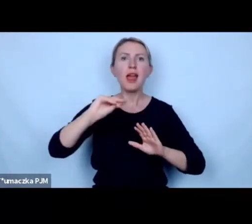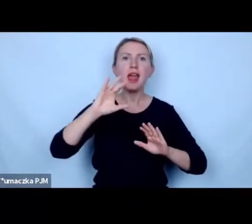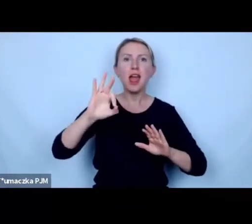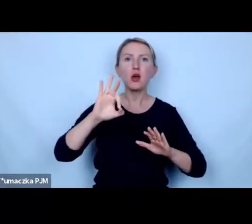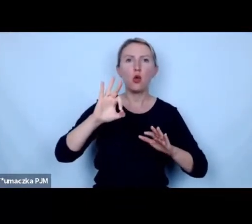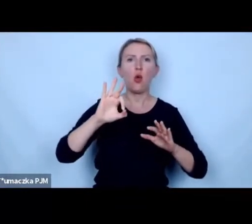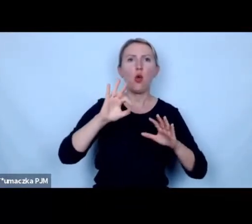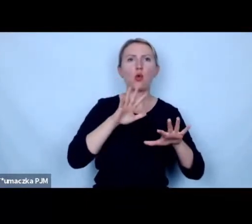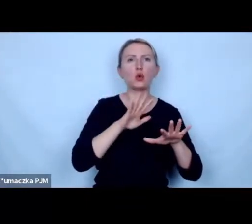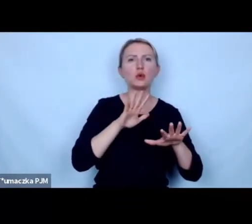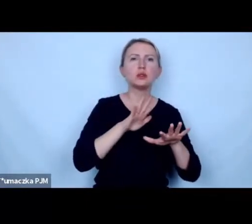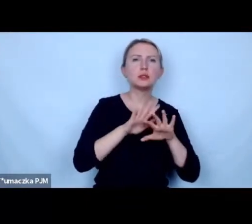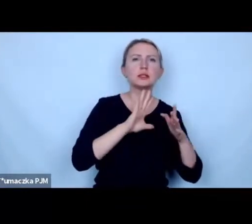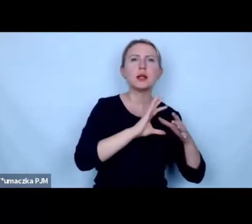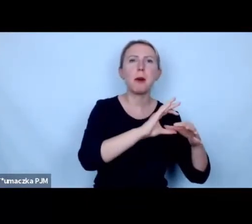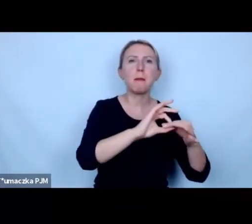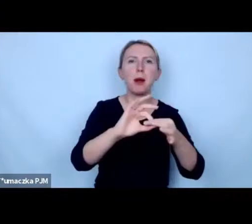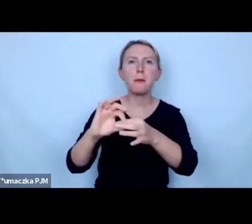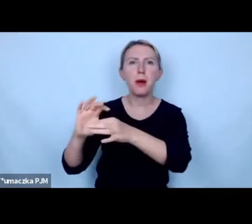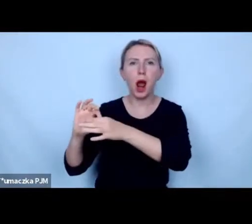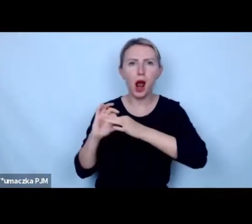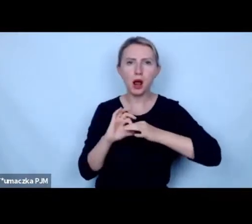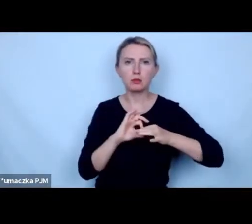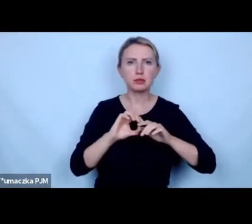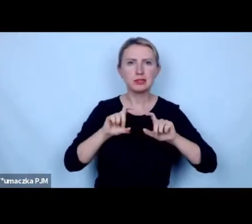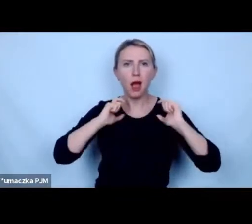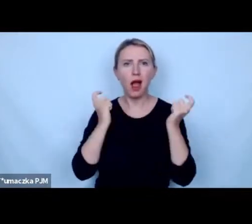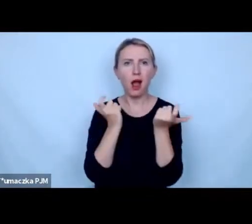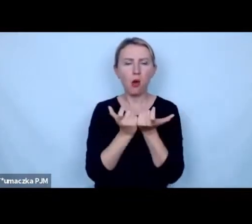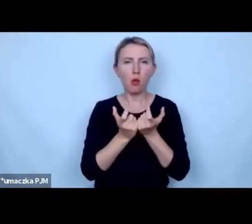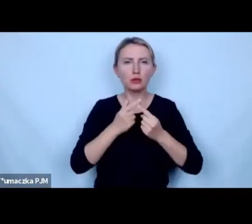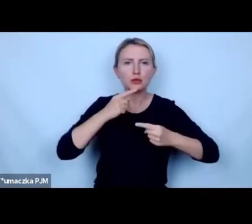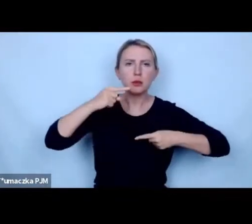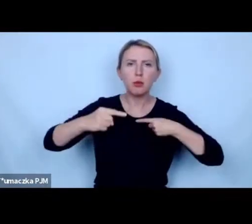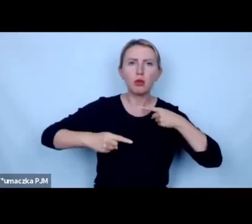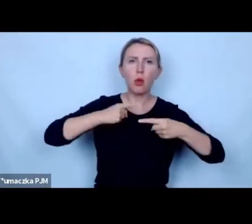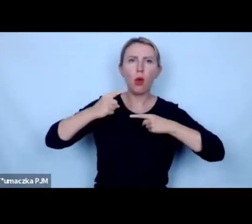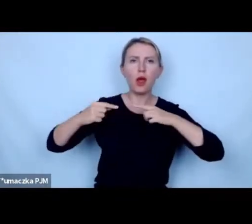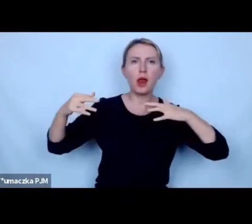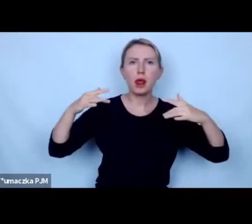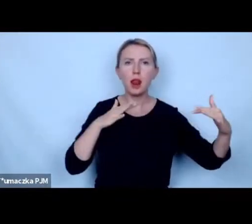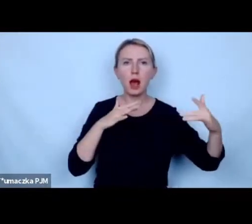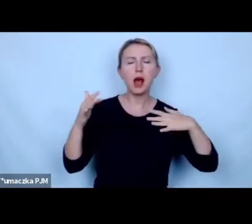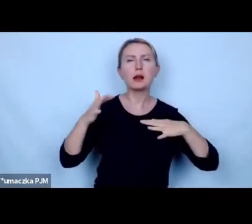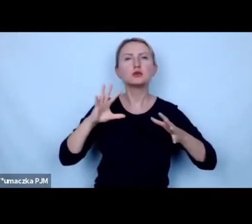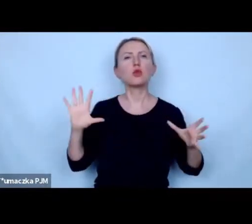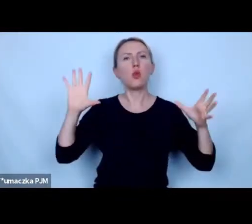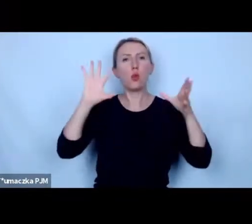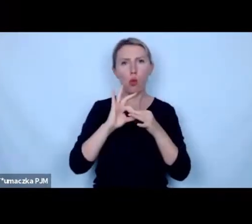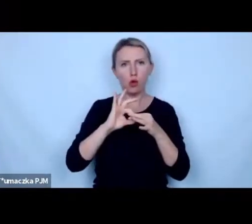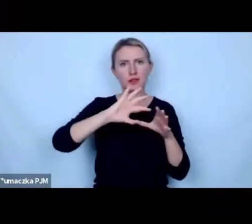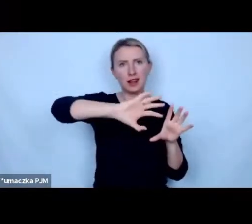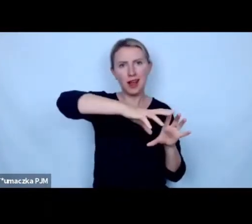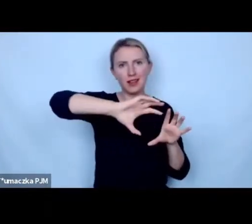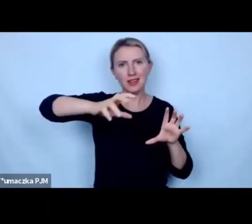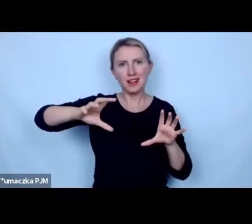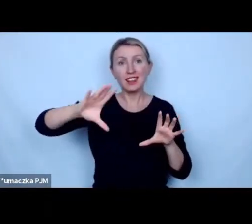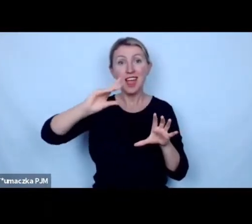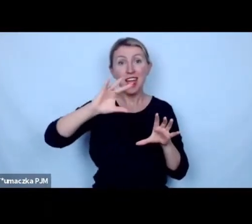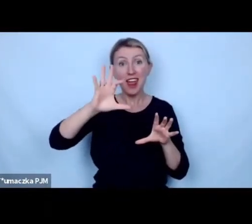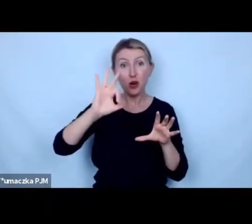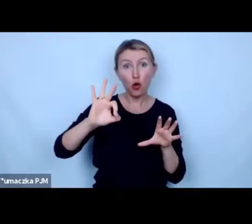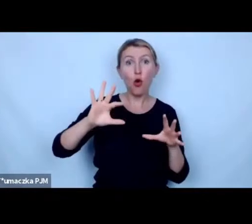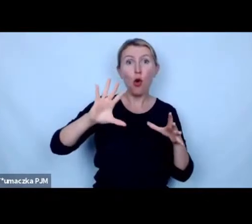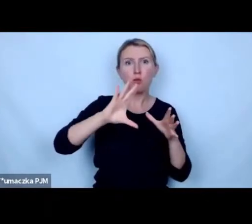i ochrony jakby procesów relacji które łączą te gatunki z tymi ekosystemami